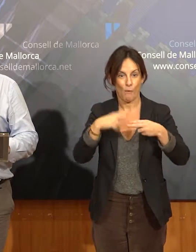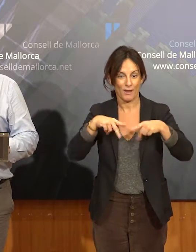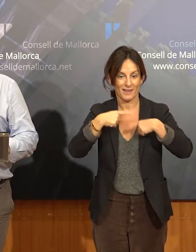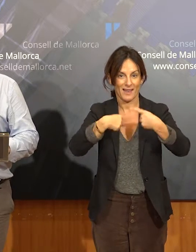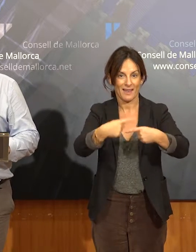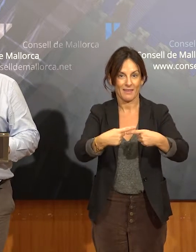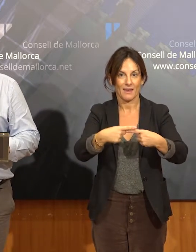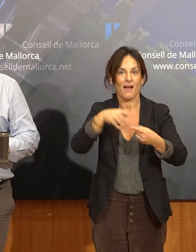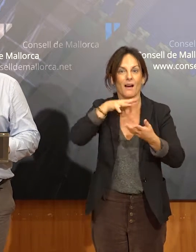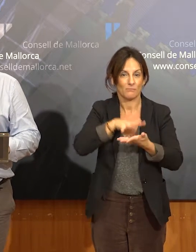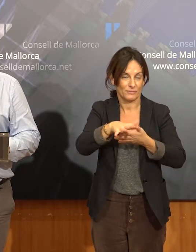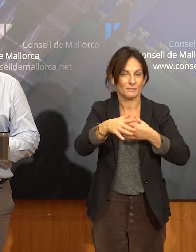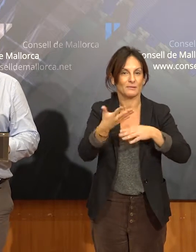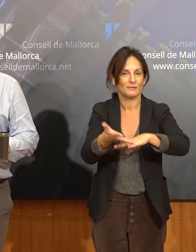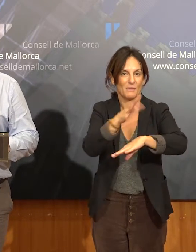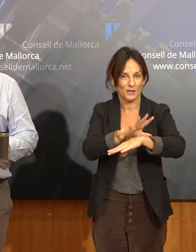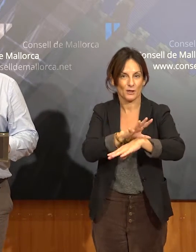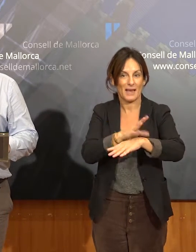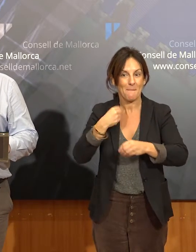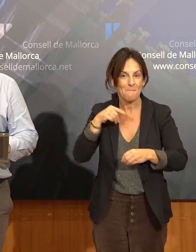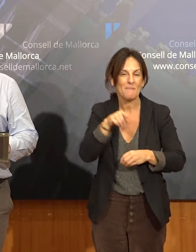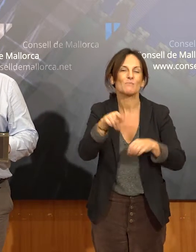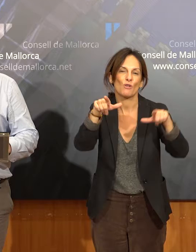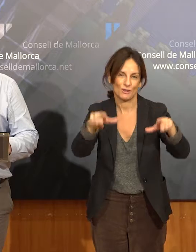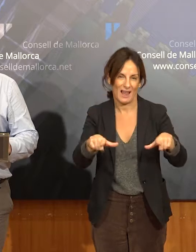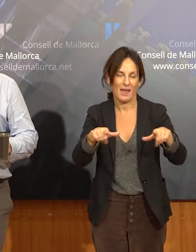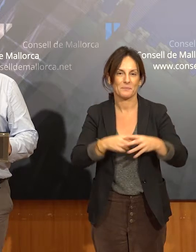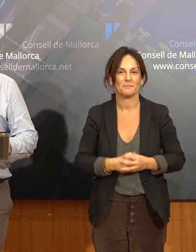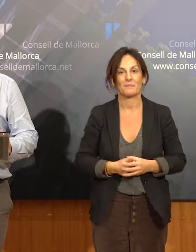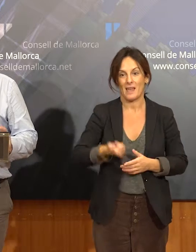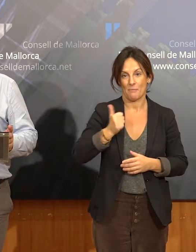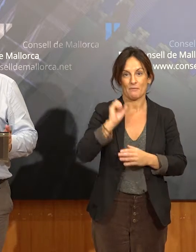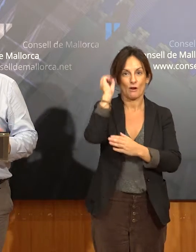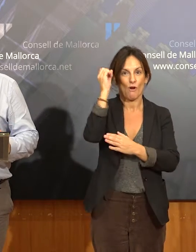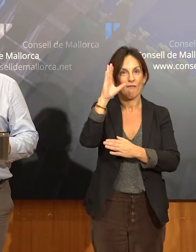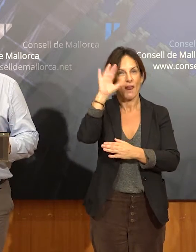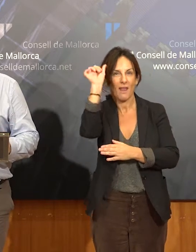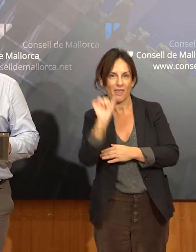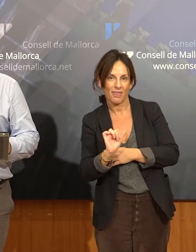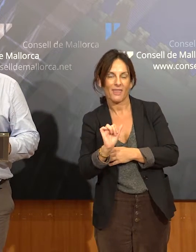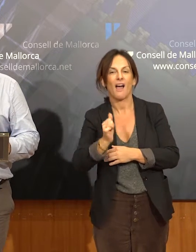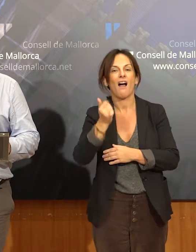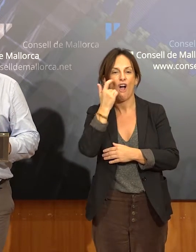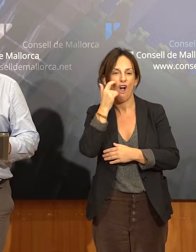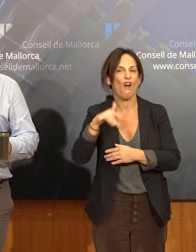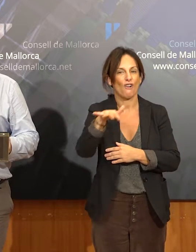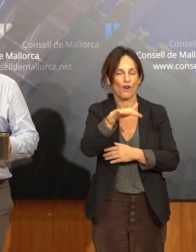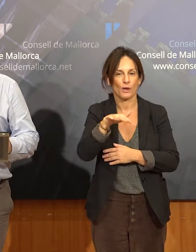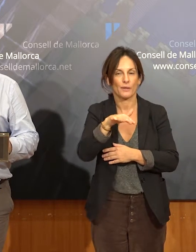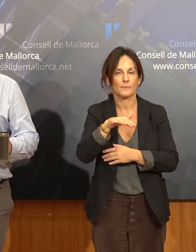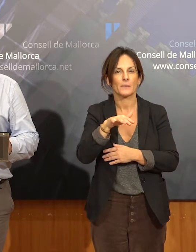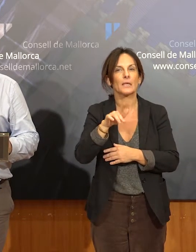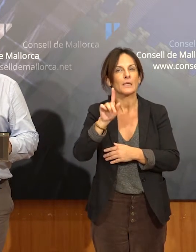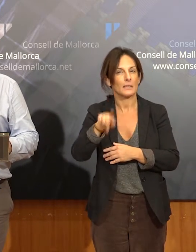que hi ha massa distància. I per altra banda, també, obrir debat, plantejar